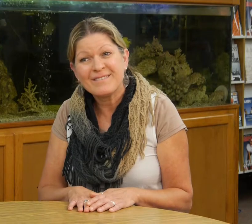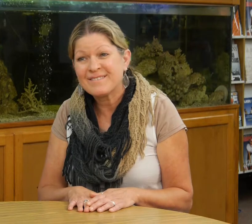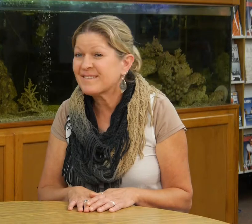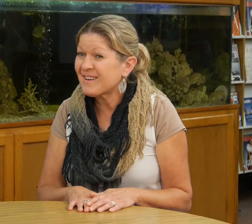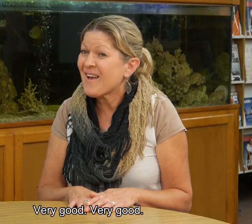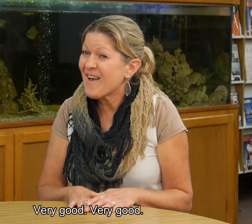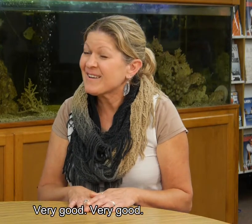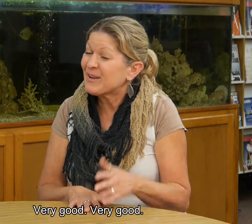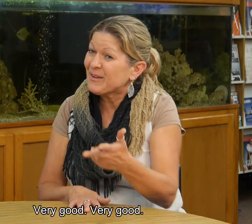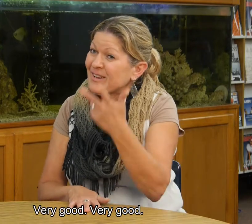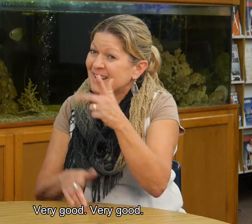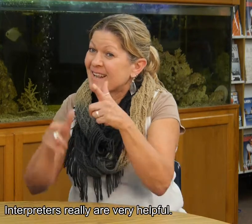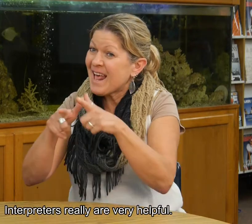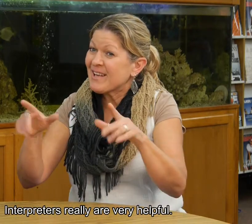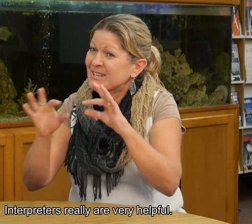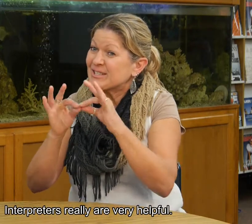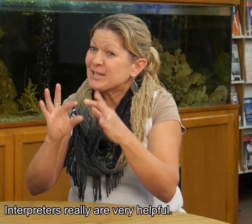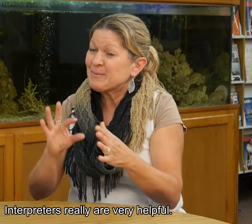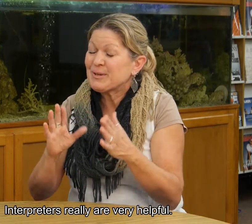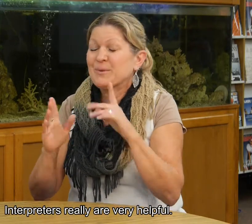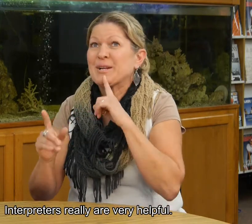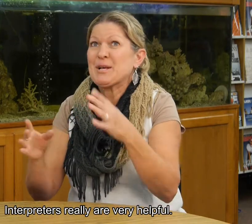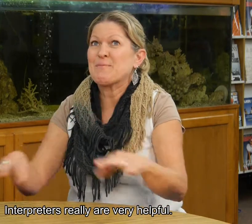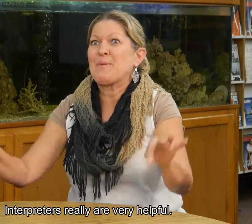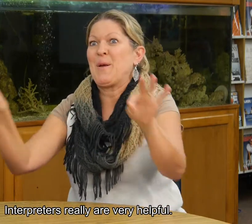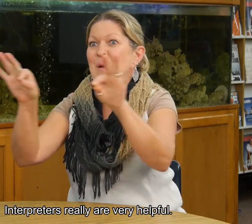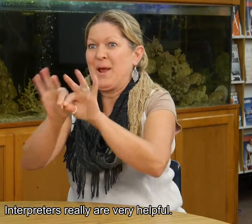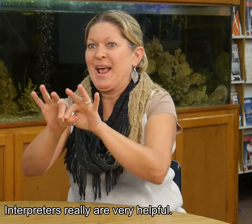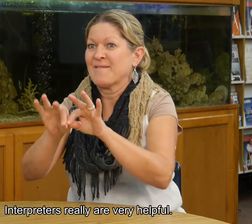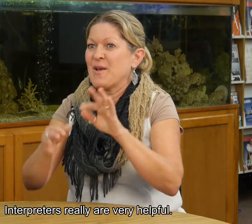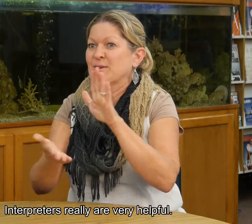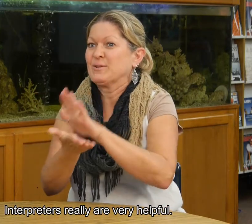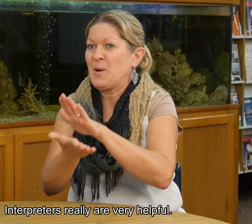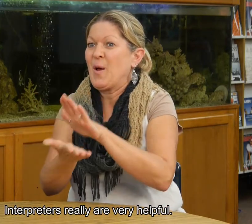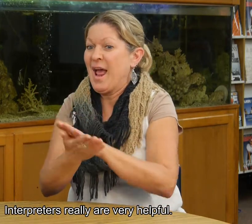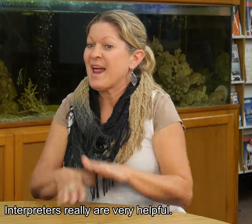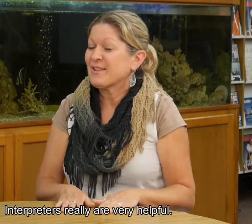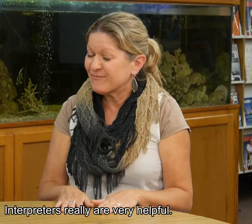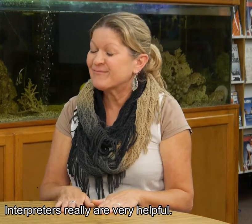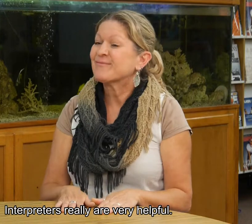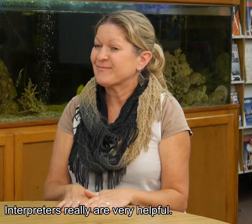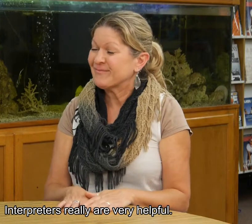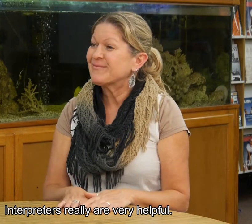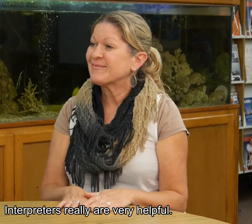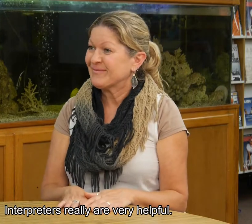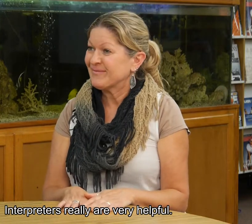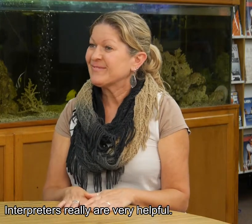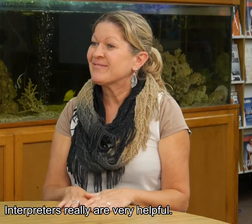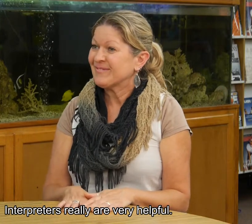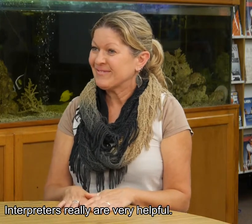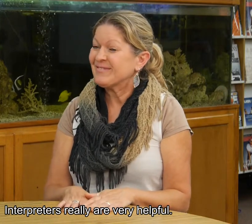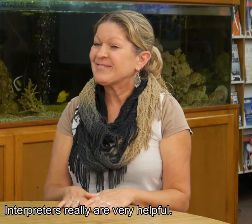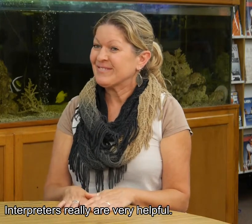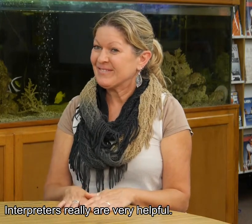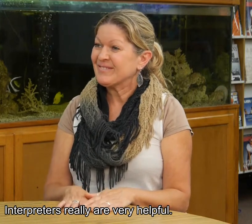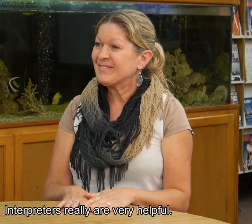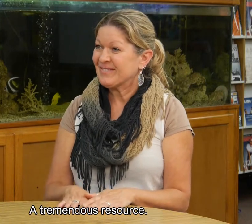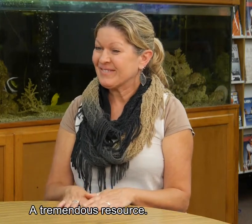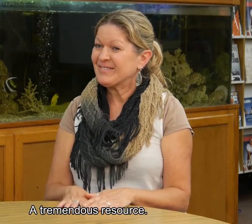Qué bien, qué bien. Los intérpretes trilingües, de verdad que son, son de mucha ayuda, tremenda